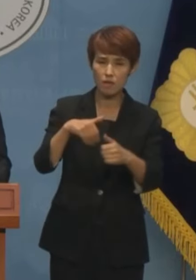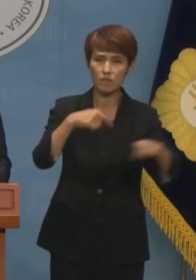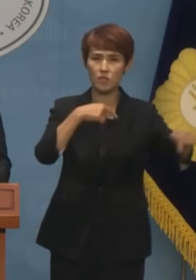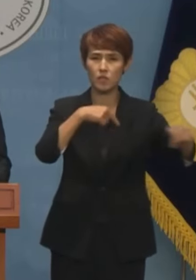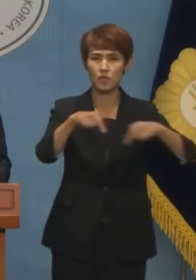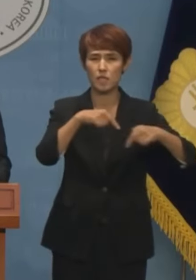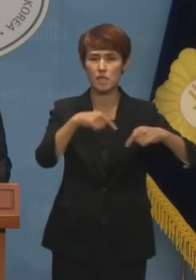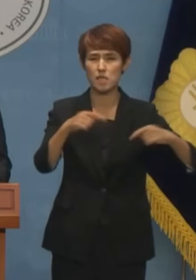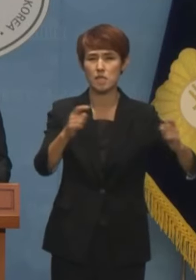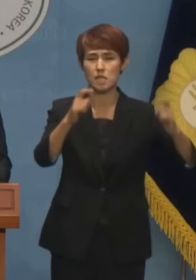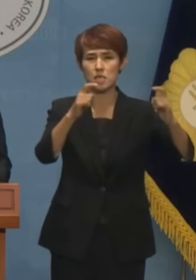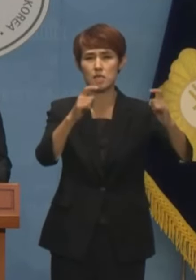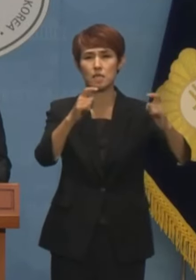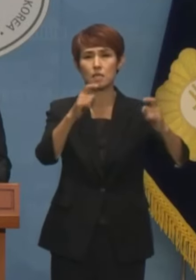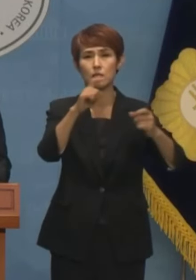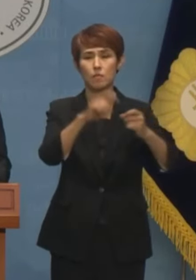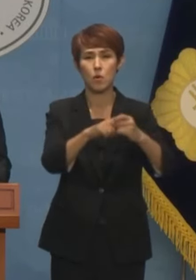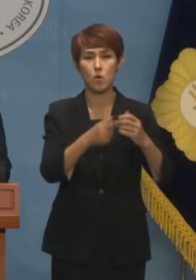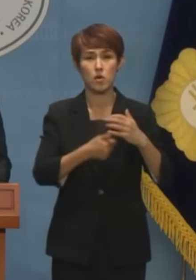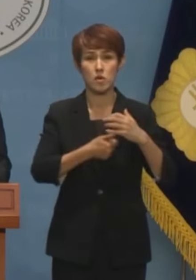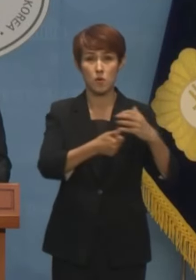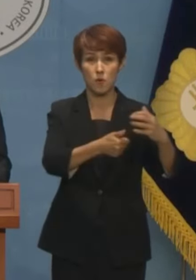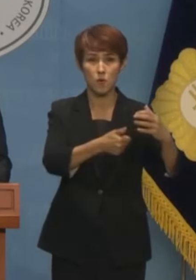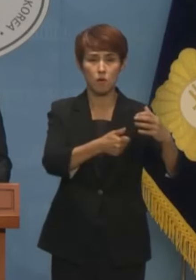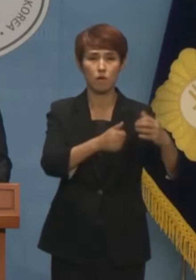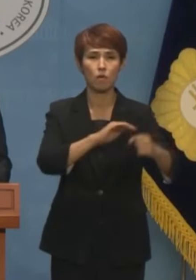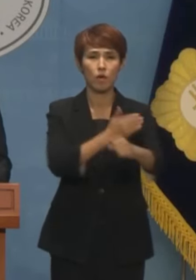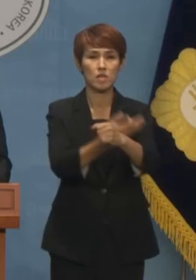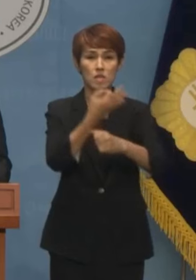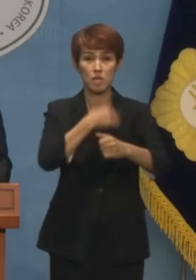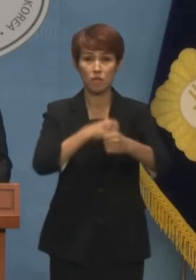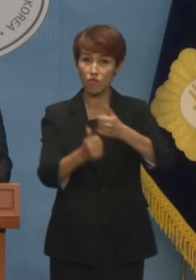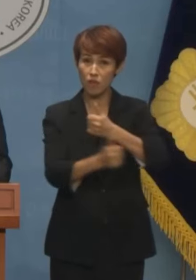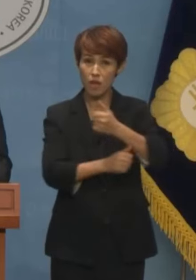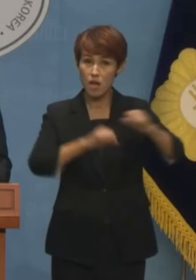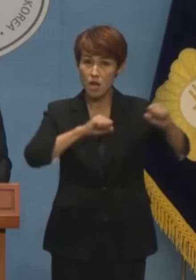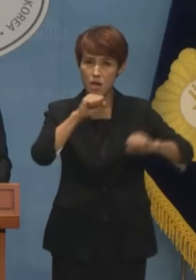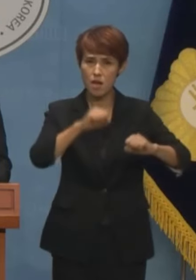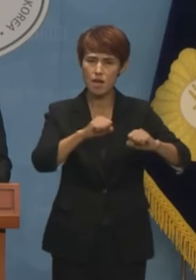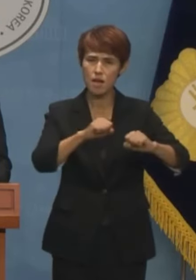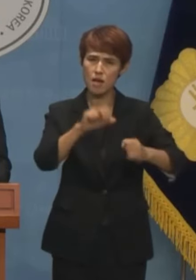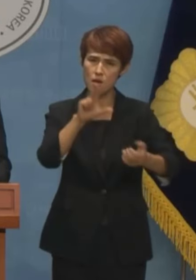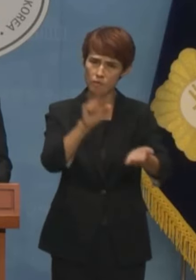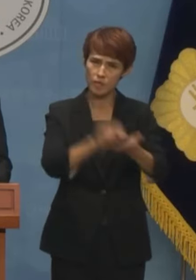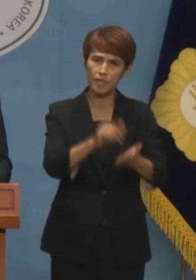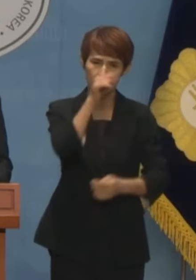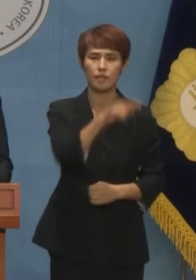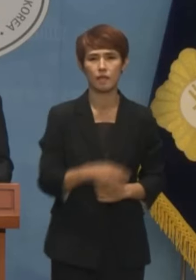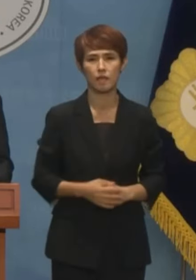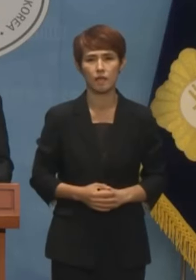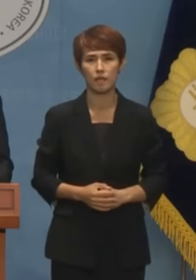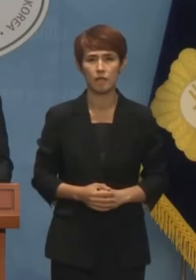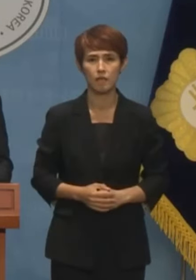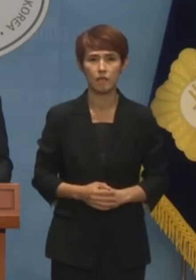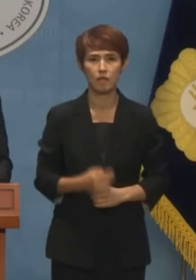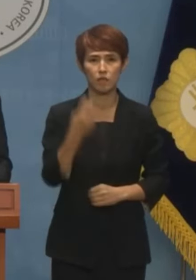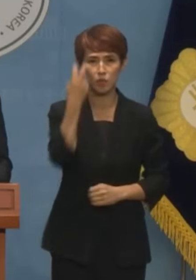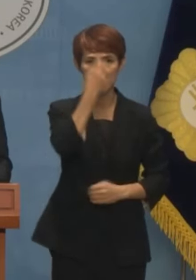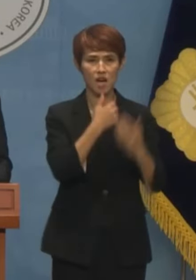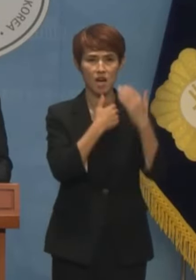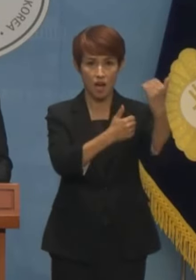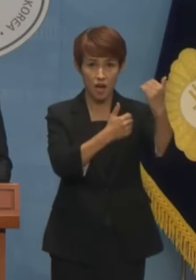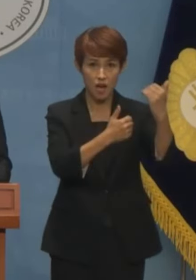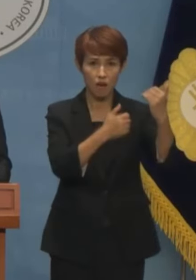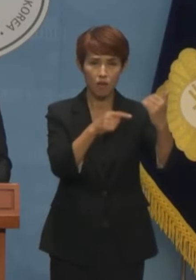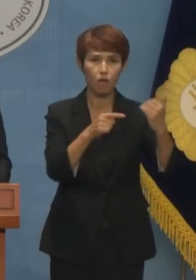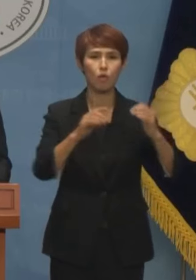권위기의 행태에 강한 유감을 표합니다. 이번 조사 통보는 권위기의 국면